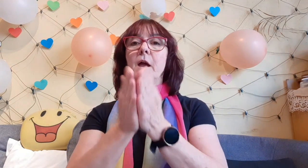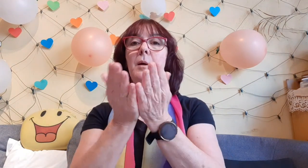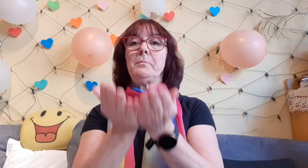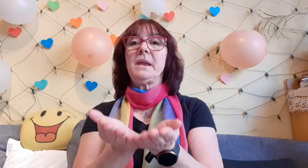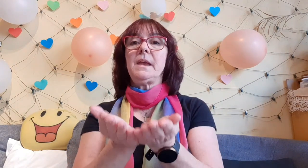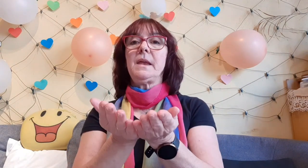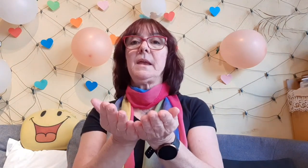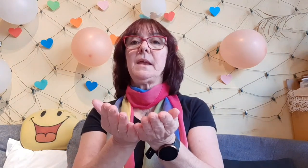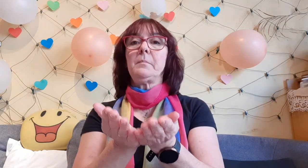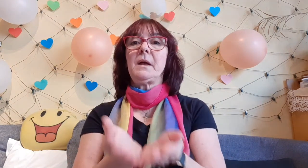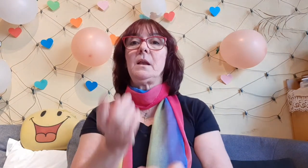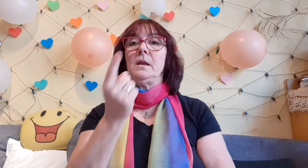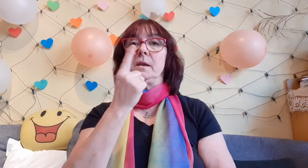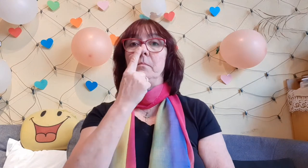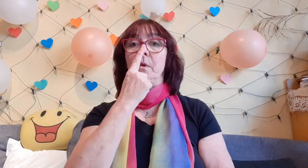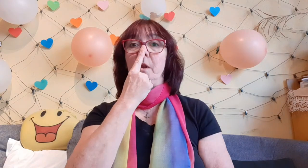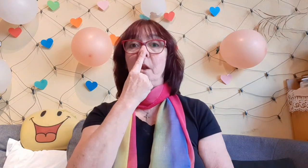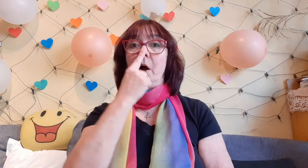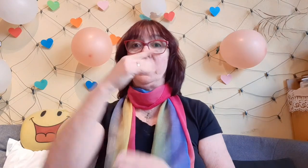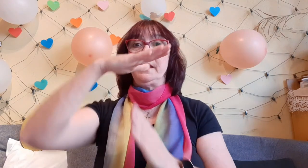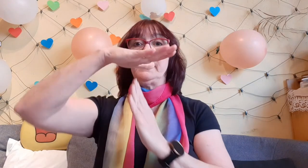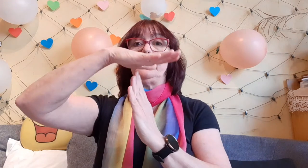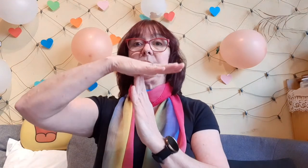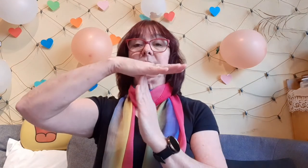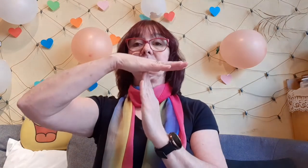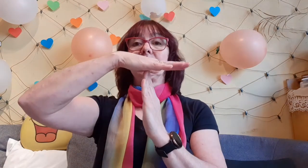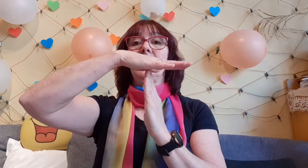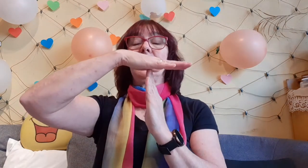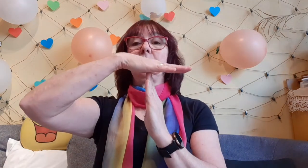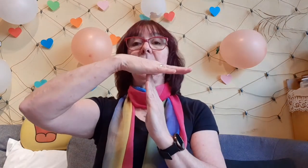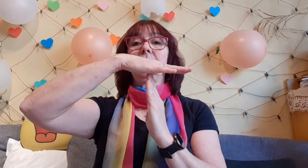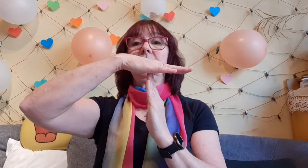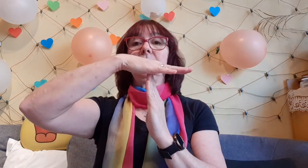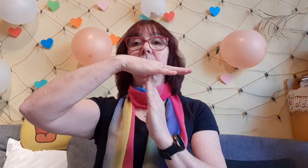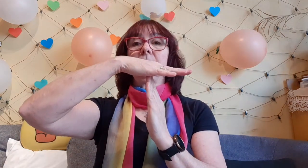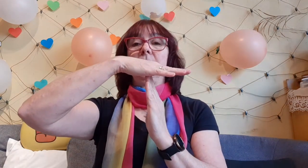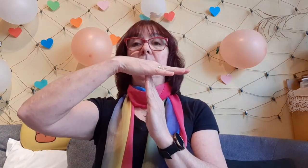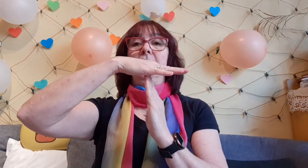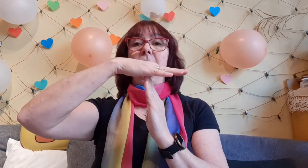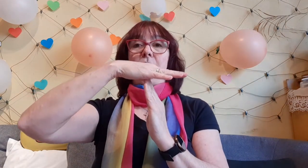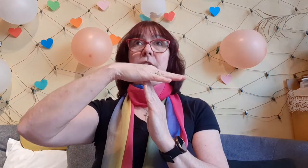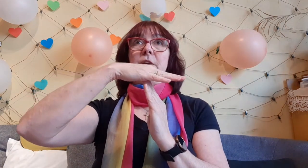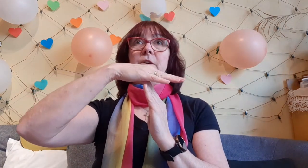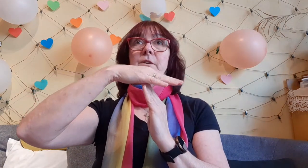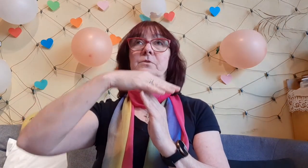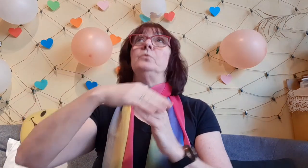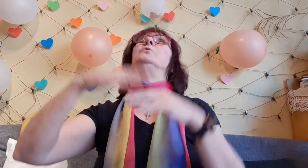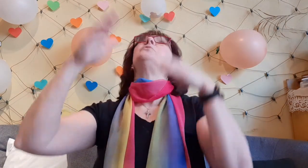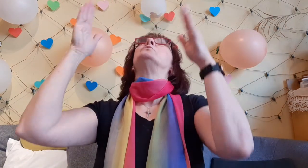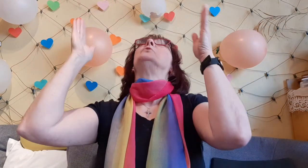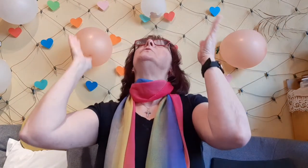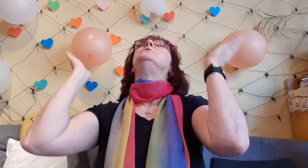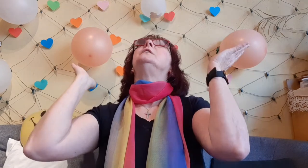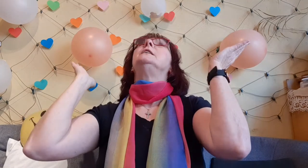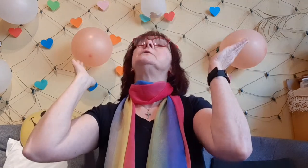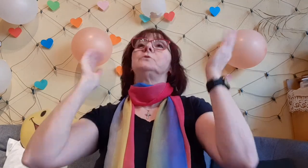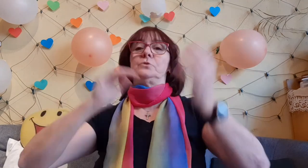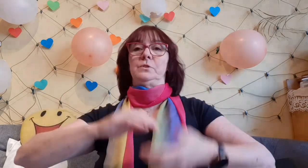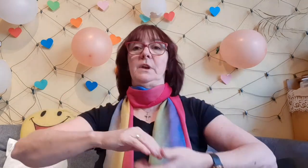Bibel, im Neuen Testament, wird uns von Jesus und